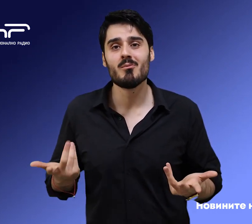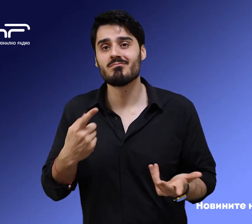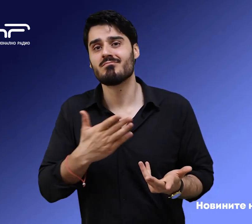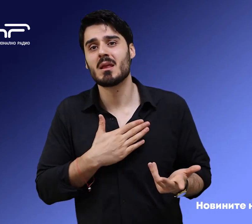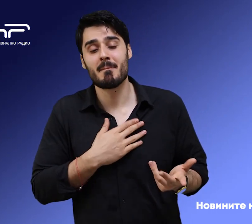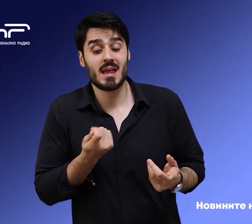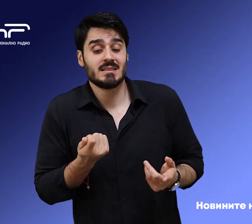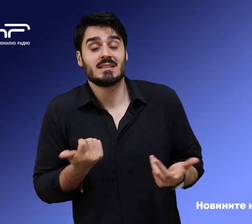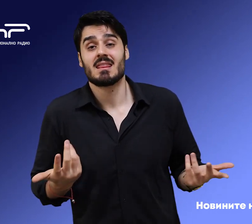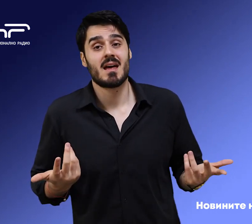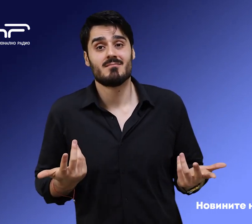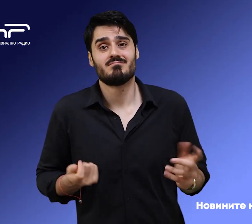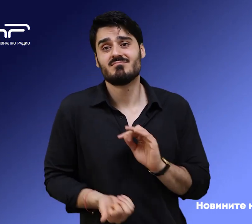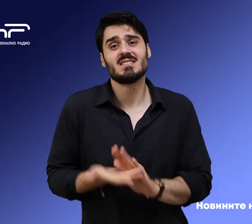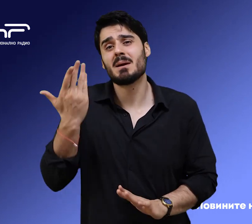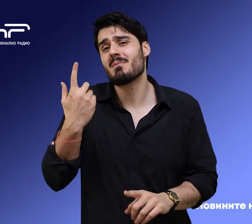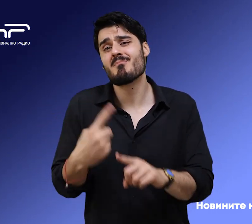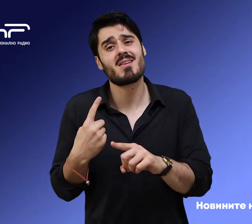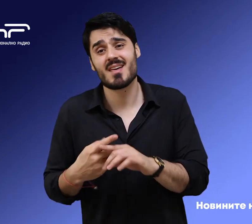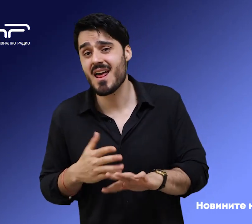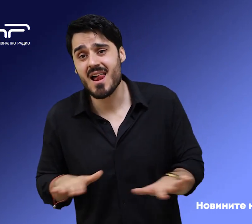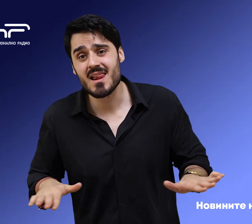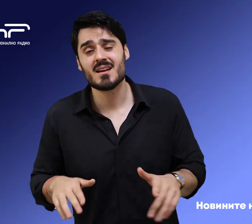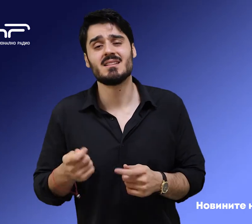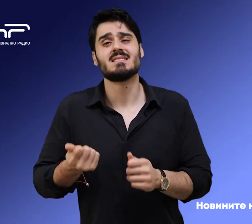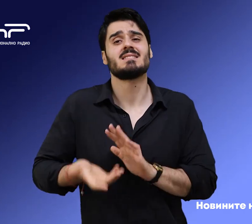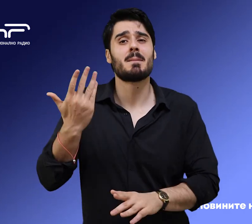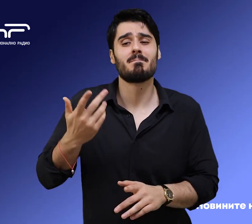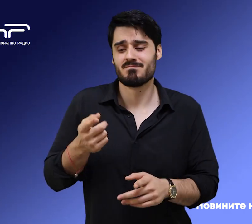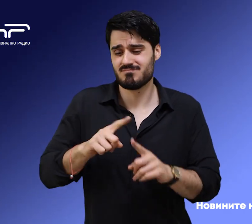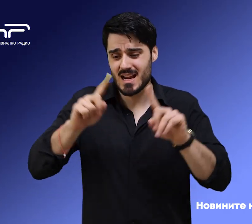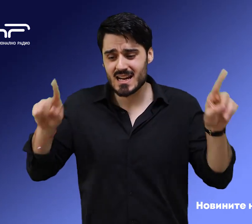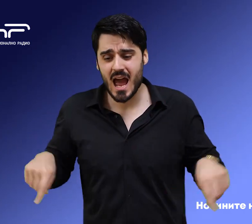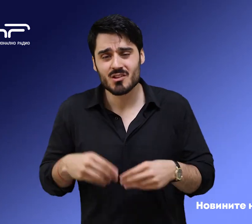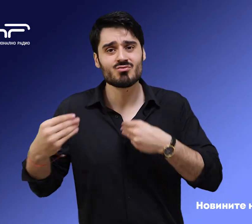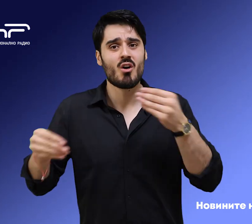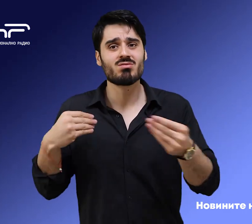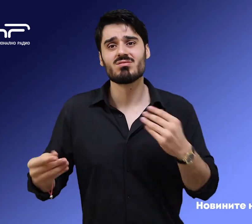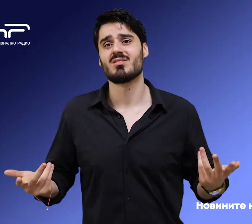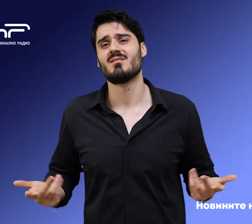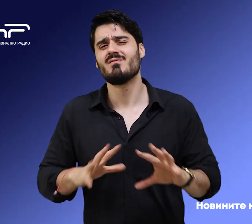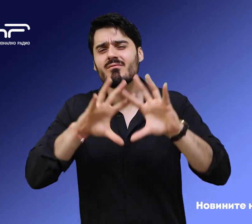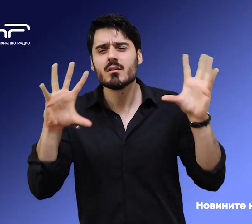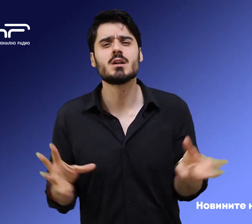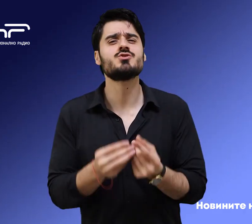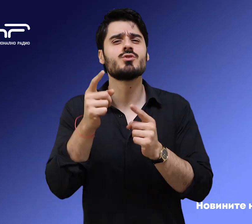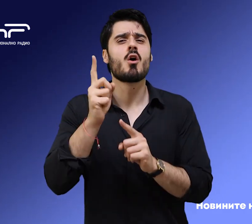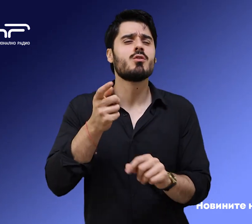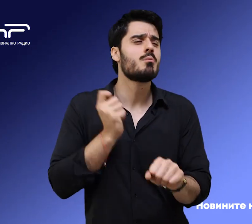си имат цена и си лижно. По-скъпите материали, по-скъпите картони, по-скъпите, са целофани. Всичко, което го правим на